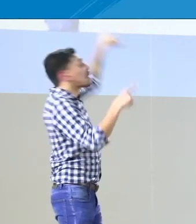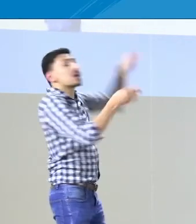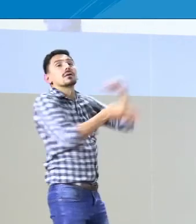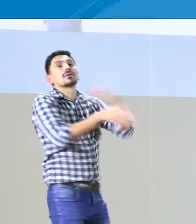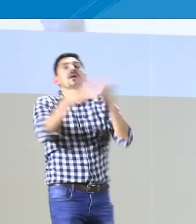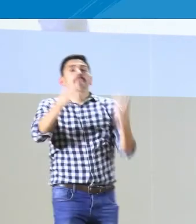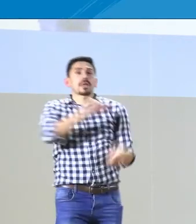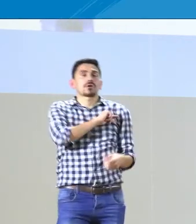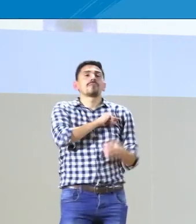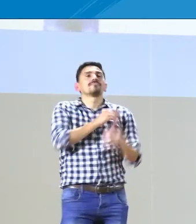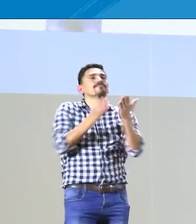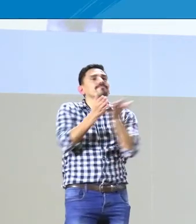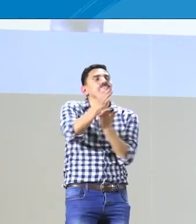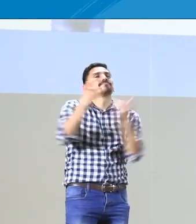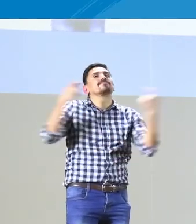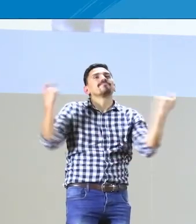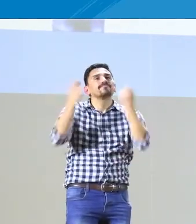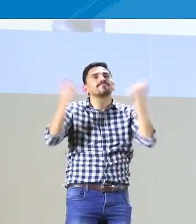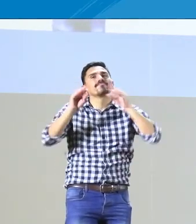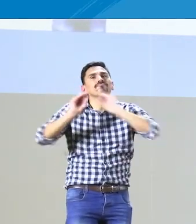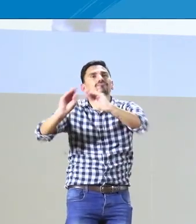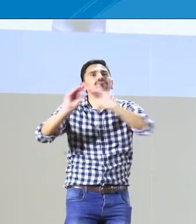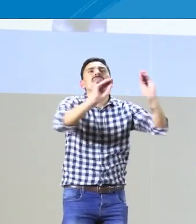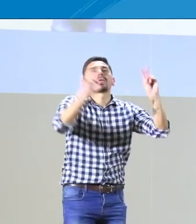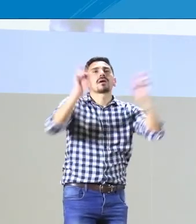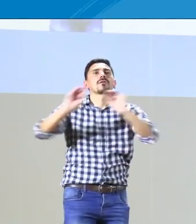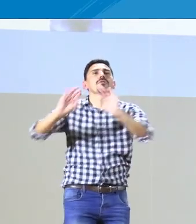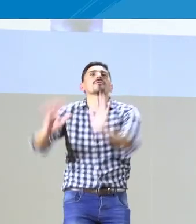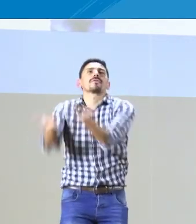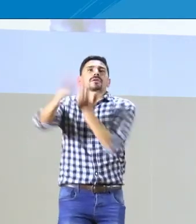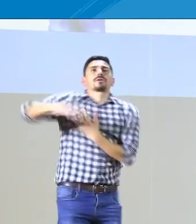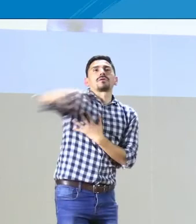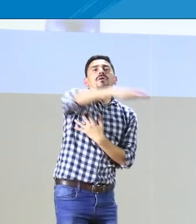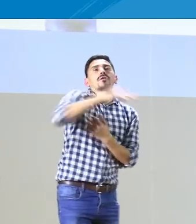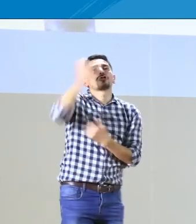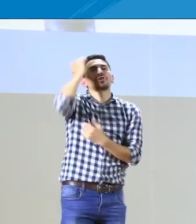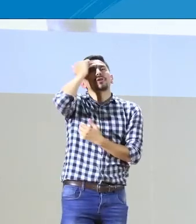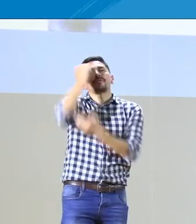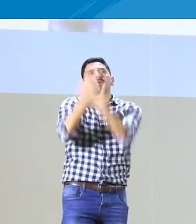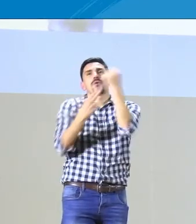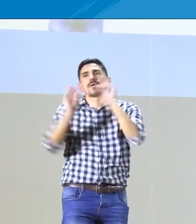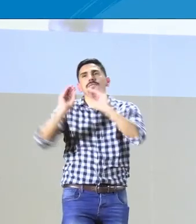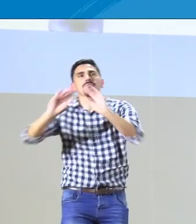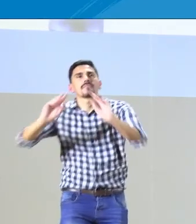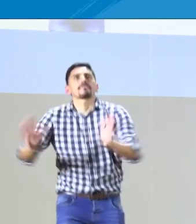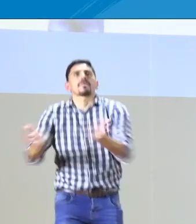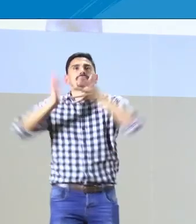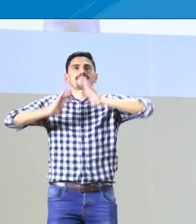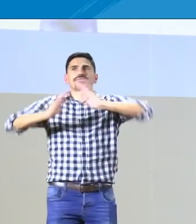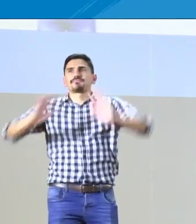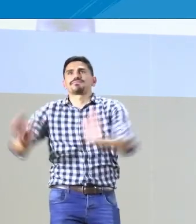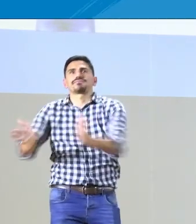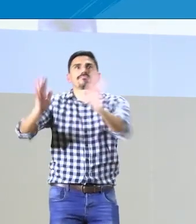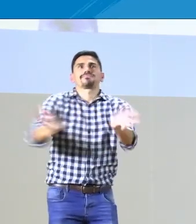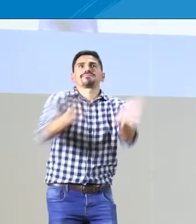En este primer párrafo el INSOR está haciendo unas orientaciones educativas bilingües